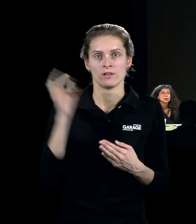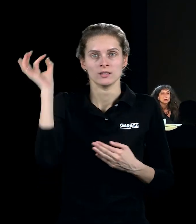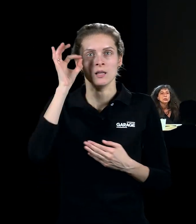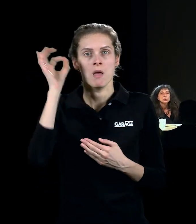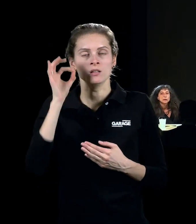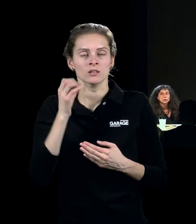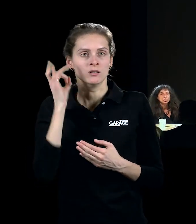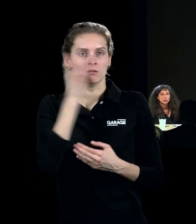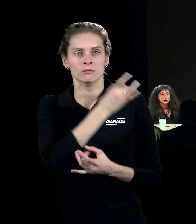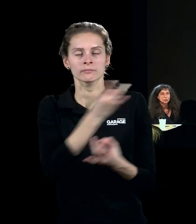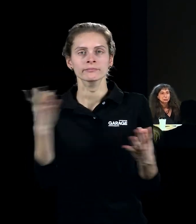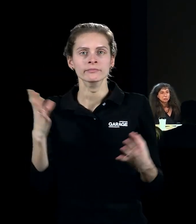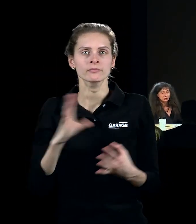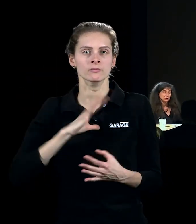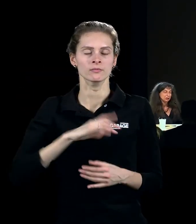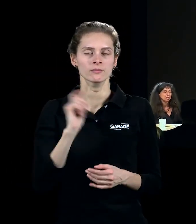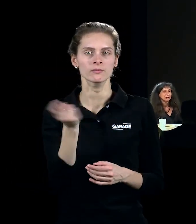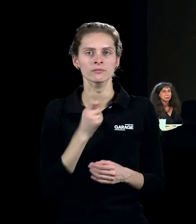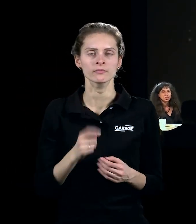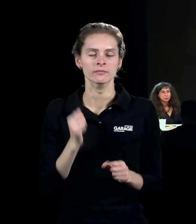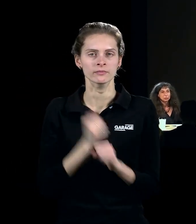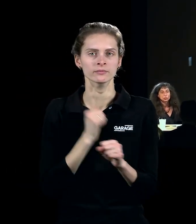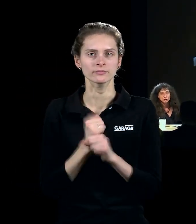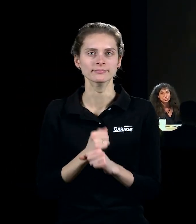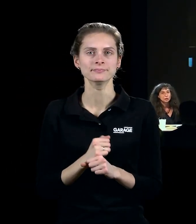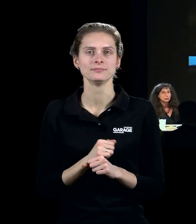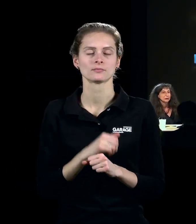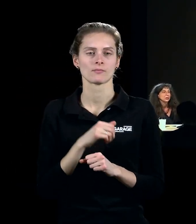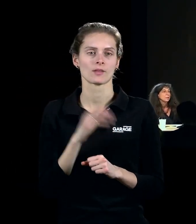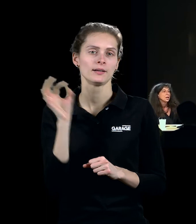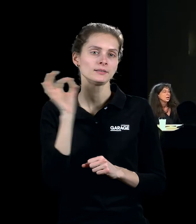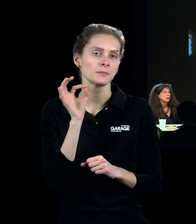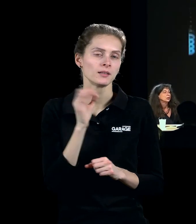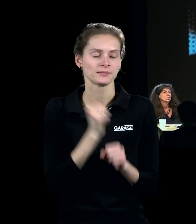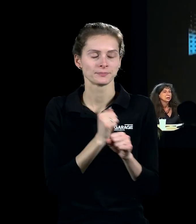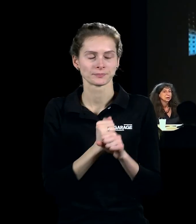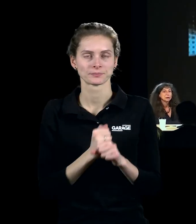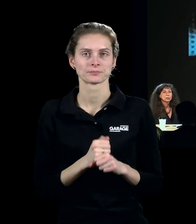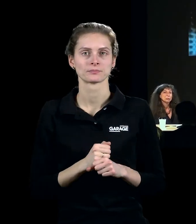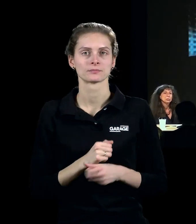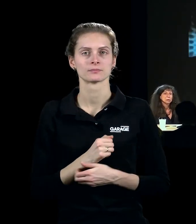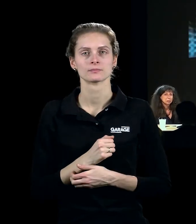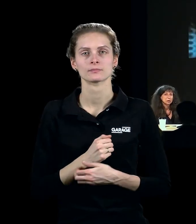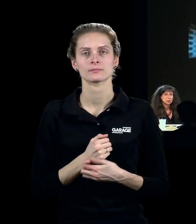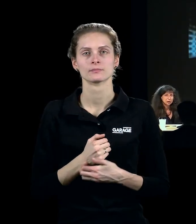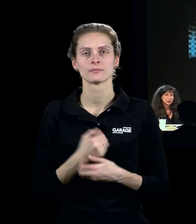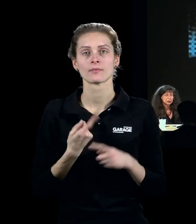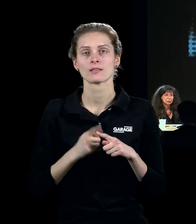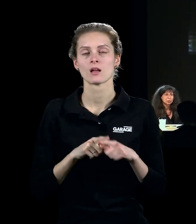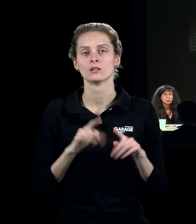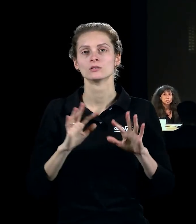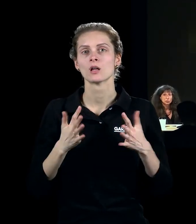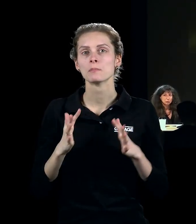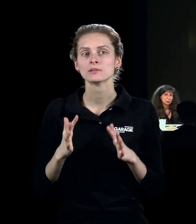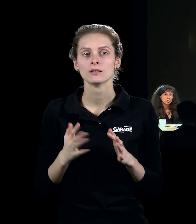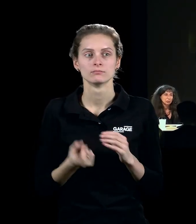идентичность, послевоенную, создает Германия времен уже холодной войны. Это, опять-таки, события, происходящие в